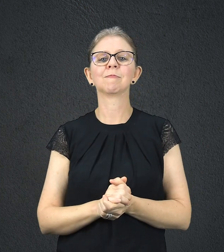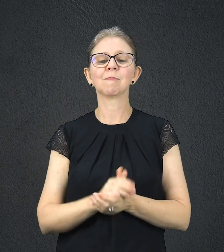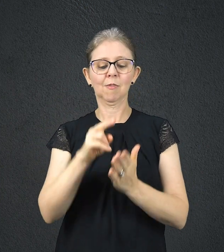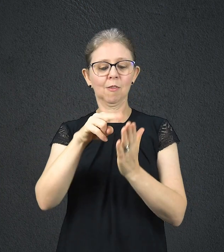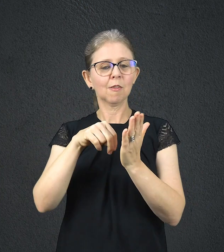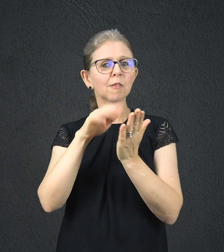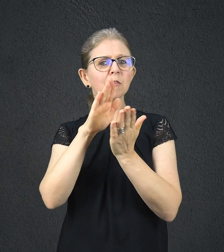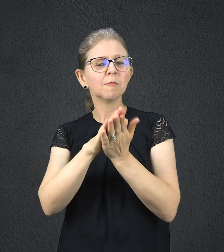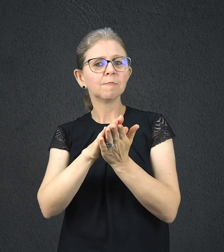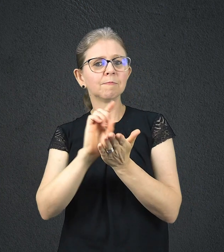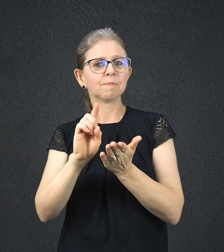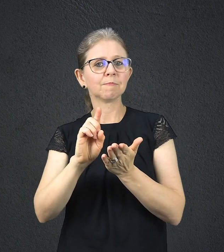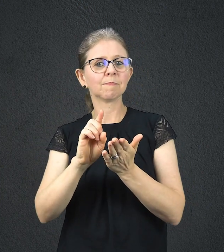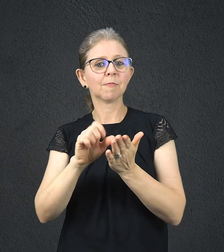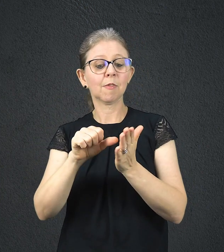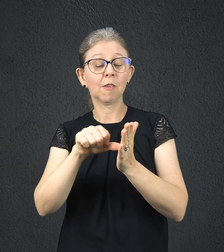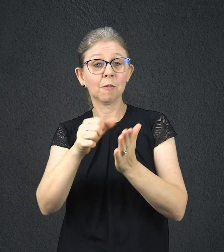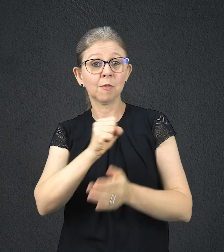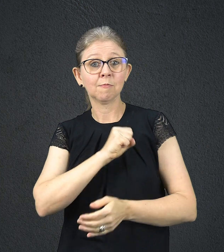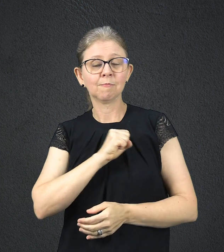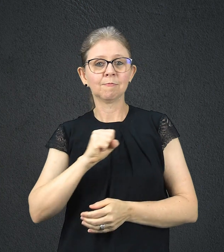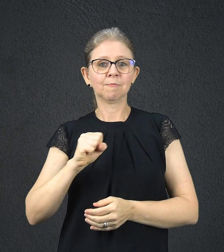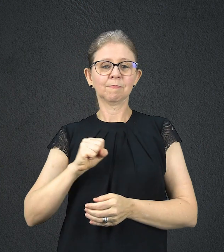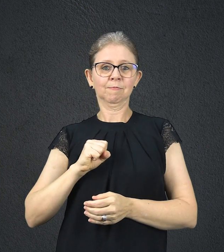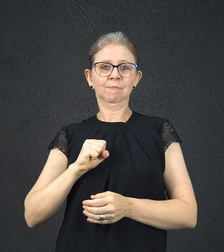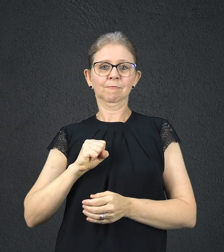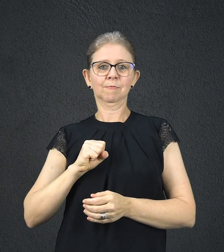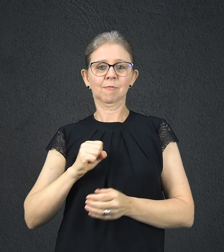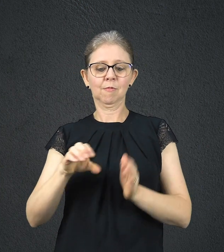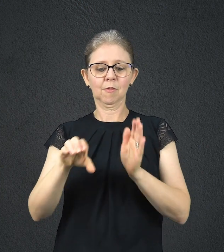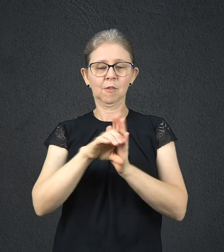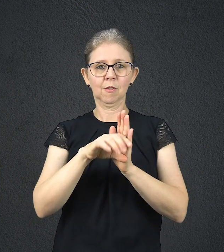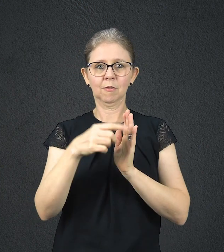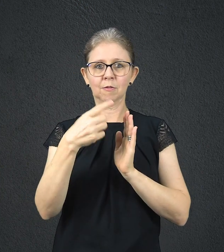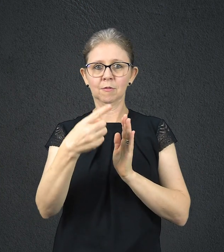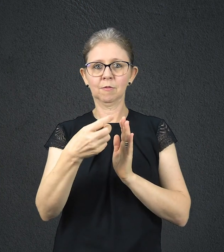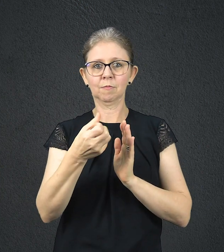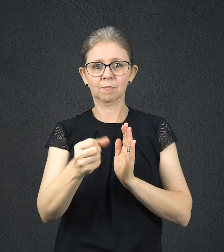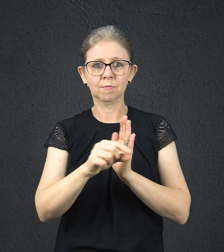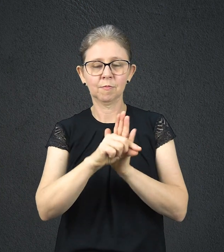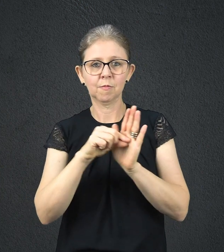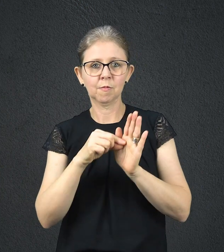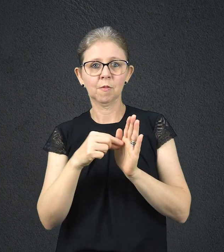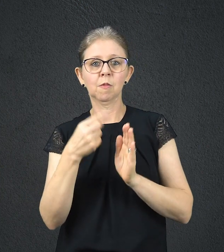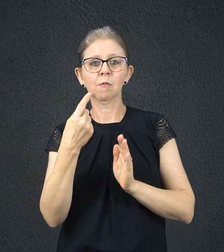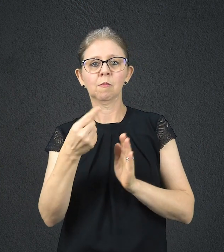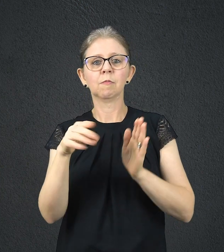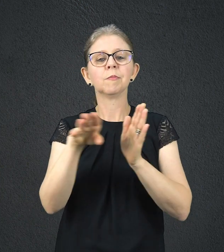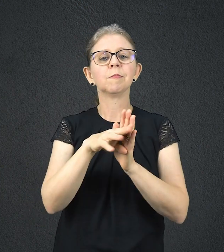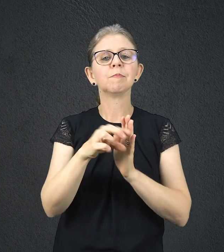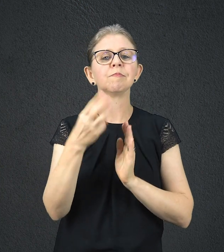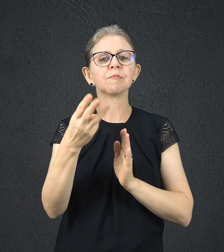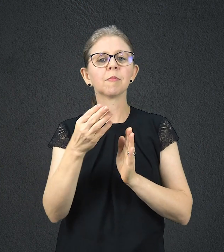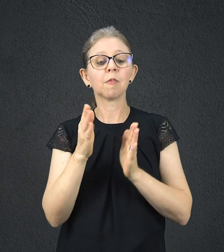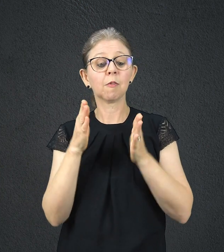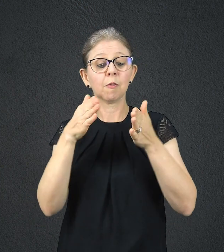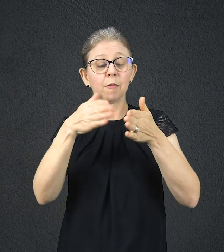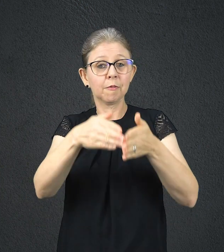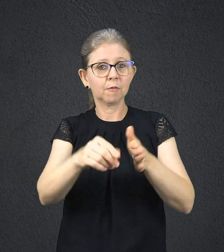capítulo 16, versículos de 1 a 3. Versículo em destaque O Senhor não vê como o homem,